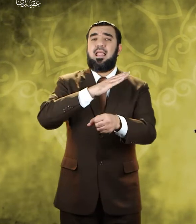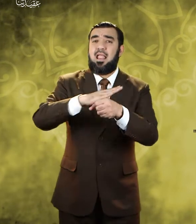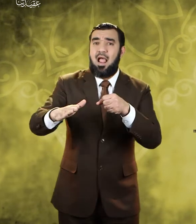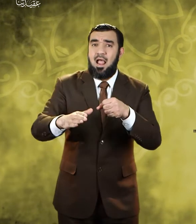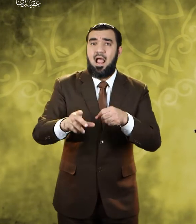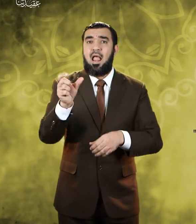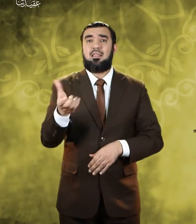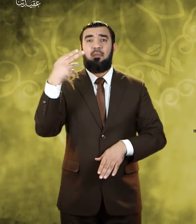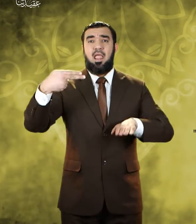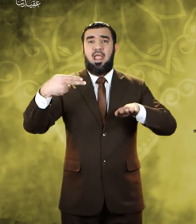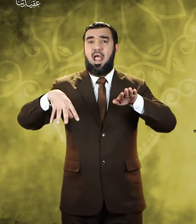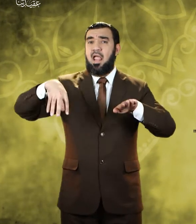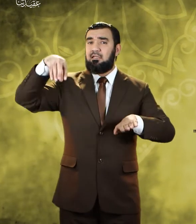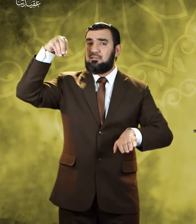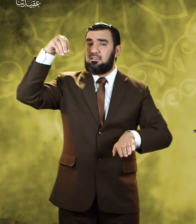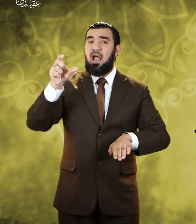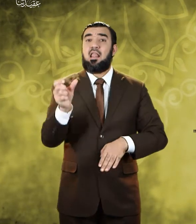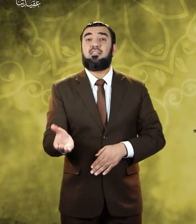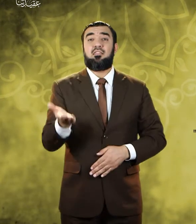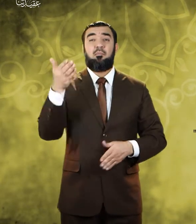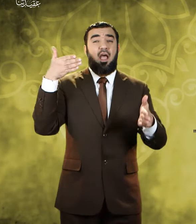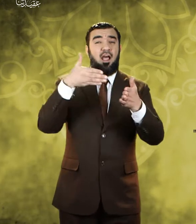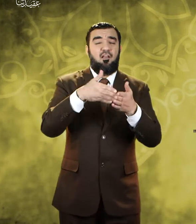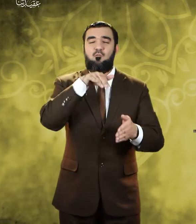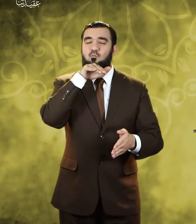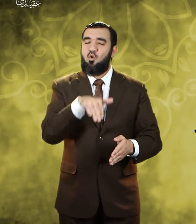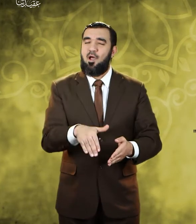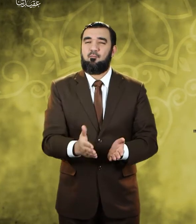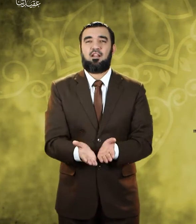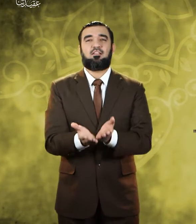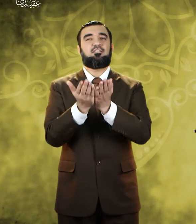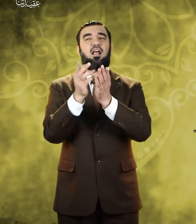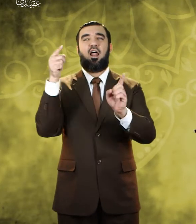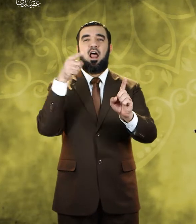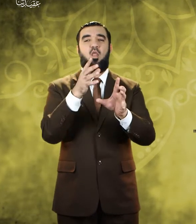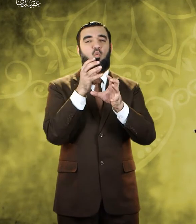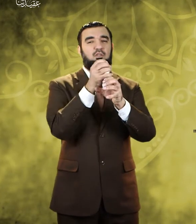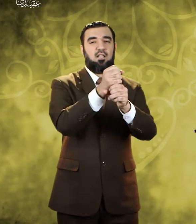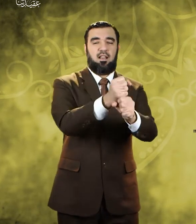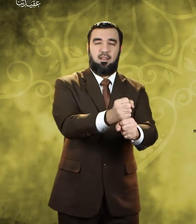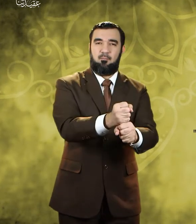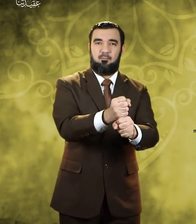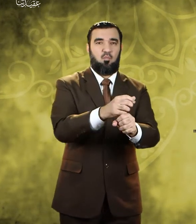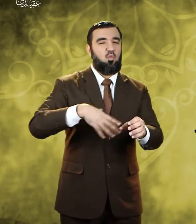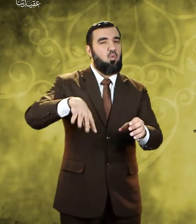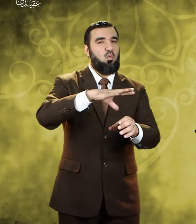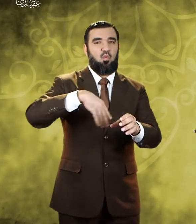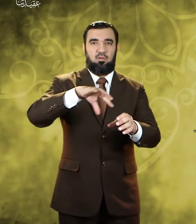وعيسى ومحمد عليهم الصلاة والسلام